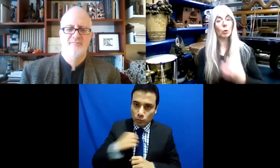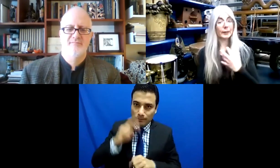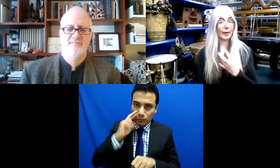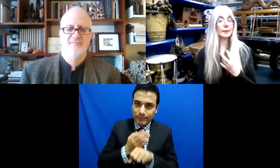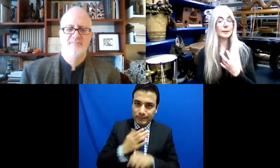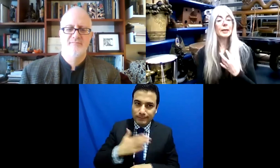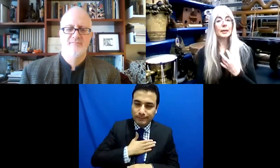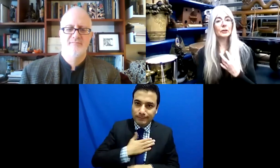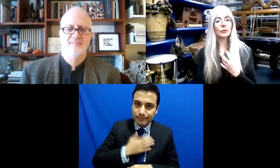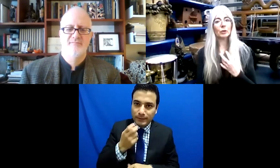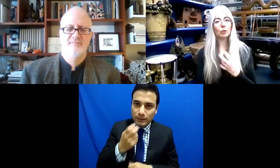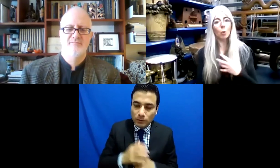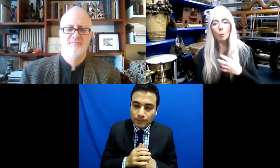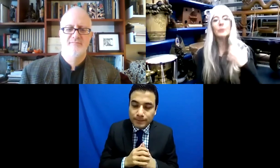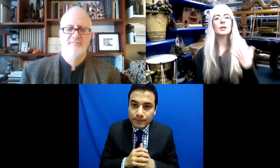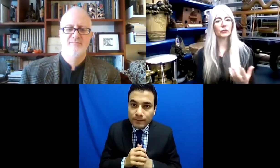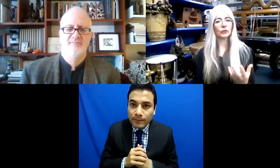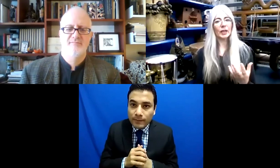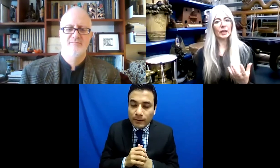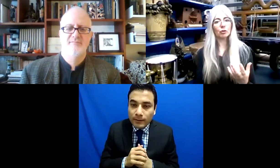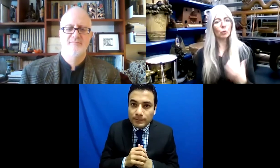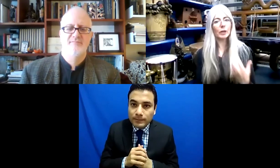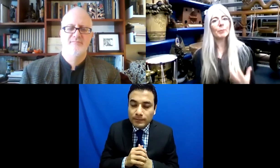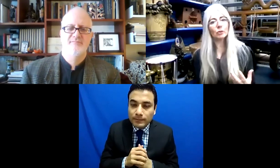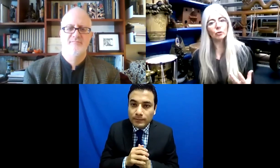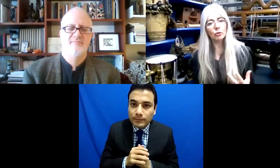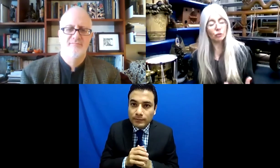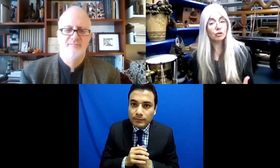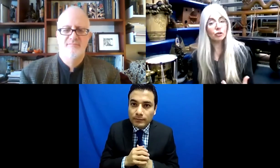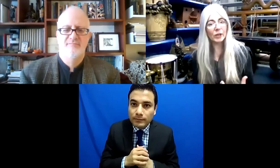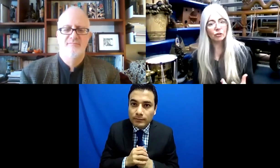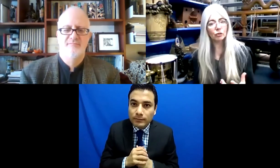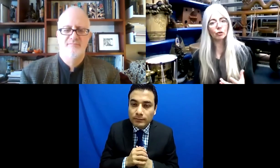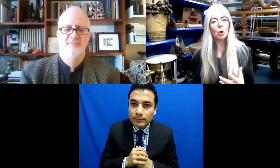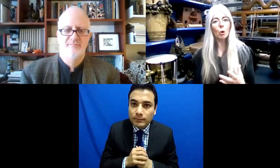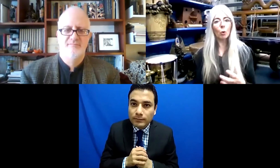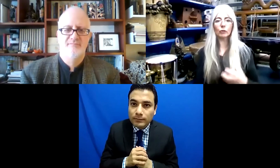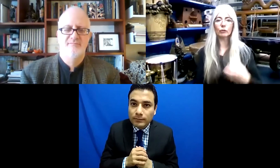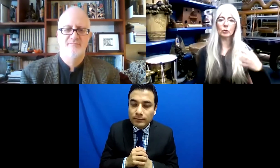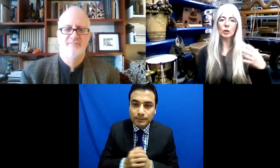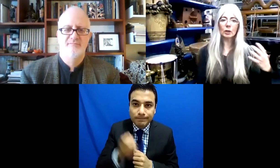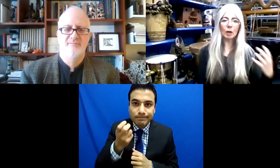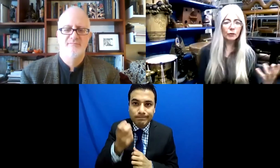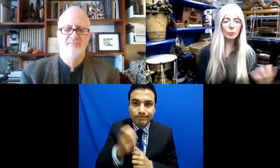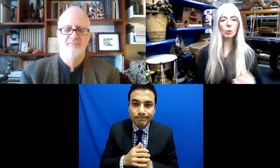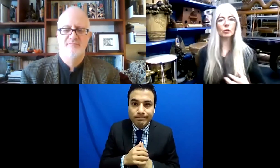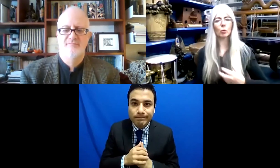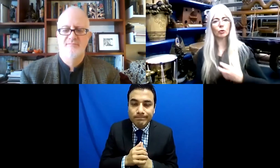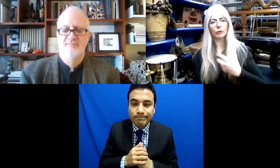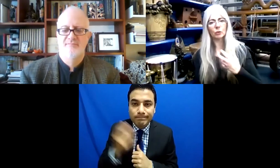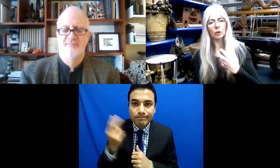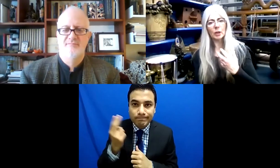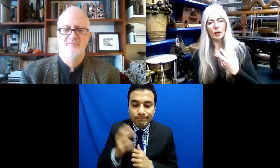importante. Y eso tiene que ver con la apertura, con hablar de un tema